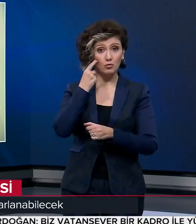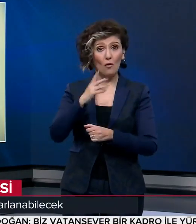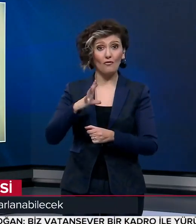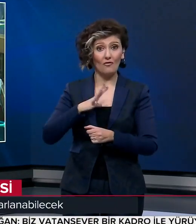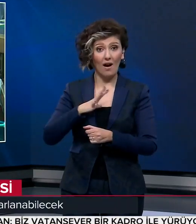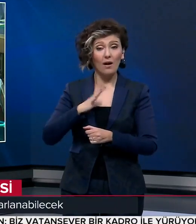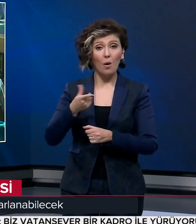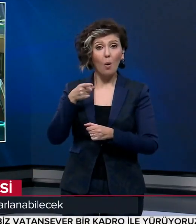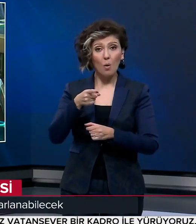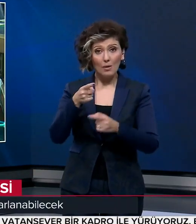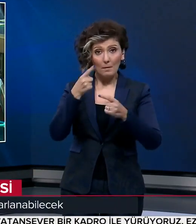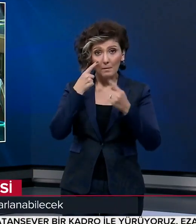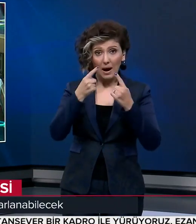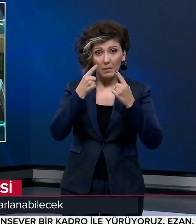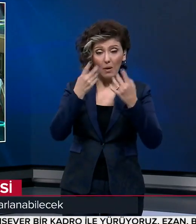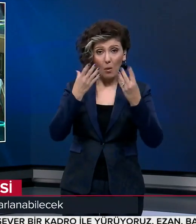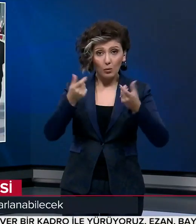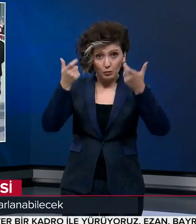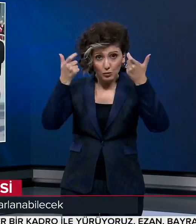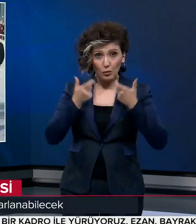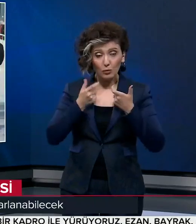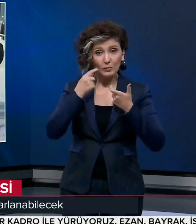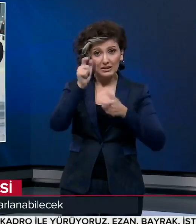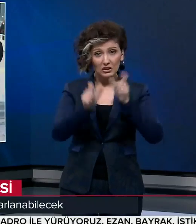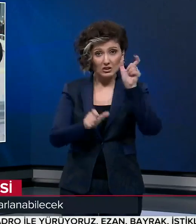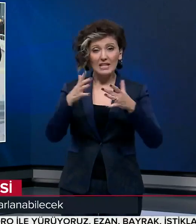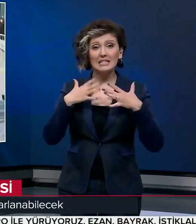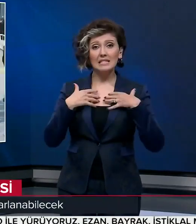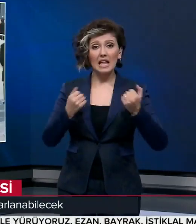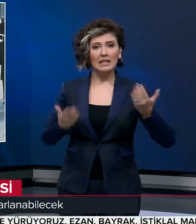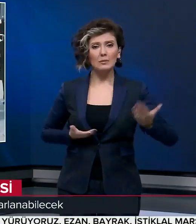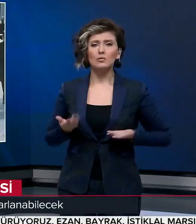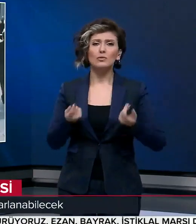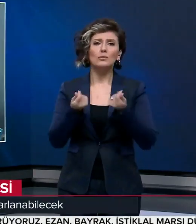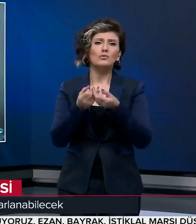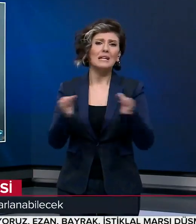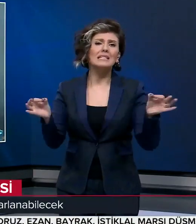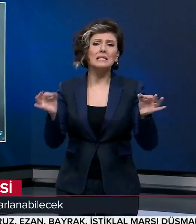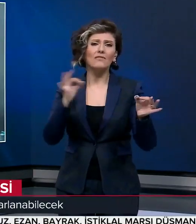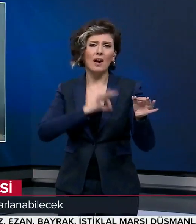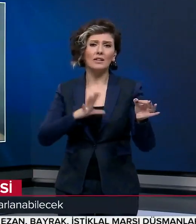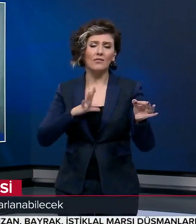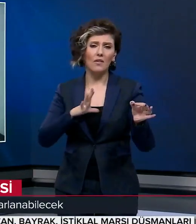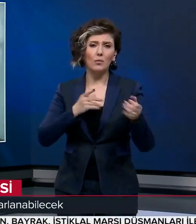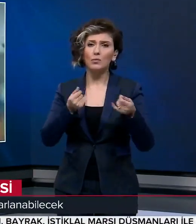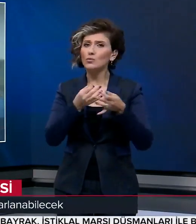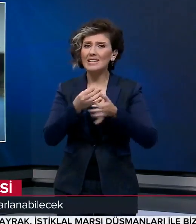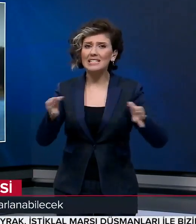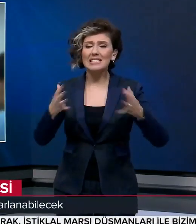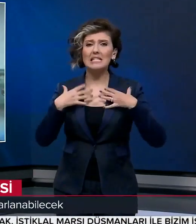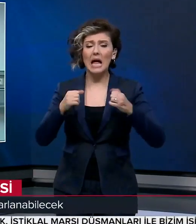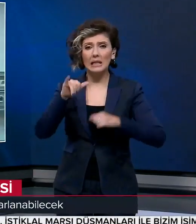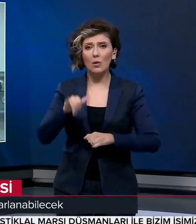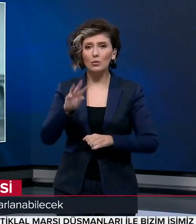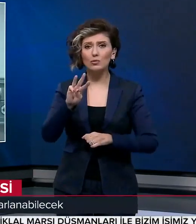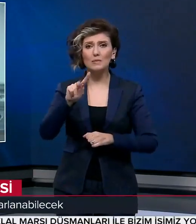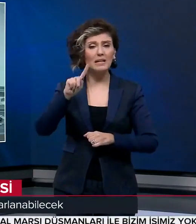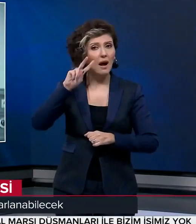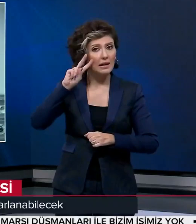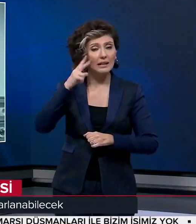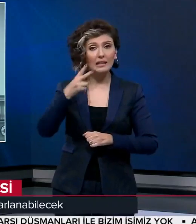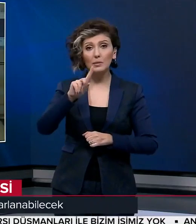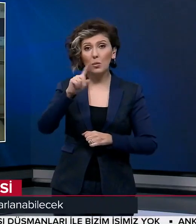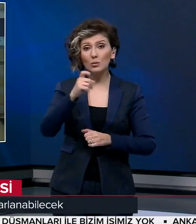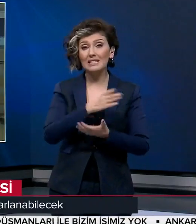düşenler ve onlara bakmakla yükümlü oldukları kişiler sağlık hizmetlerinden ücretsiz yararlanabilecek. Ücretsiz sağlık hakkı 31